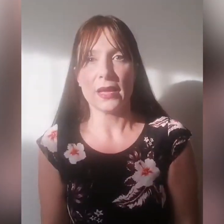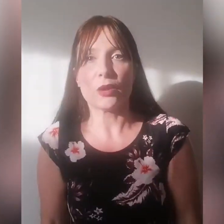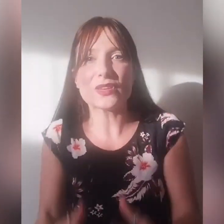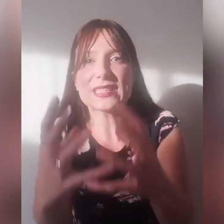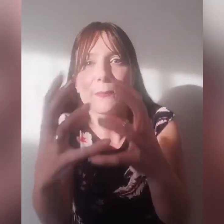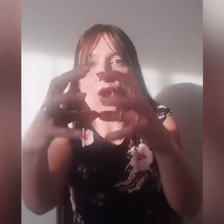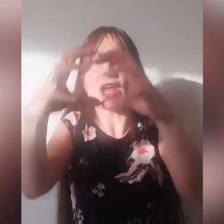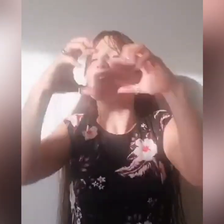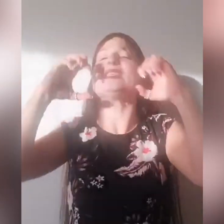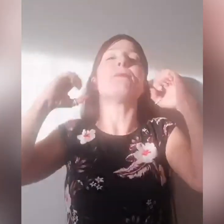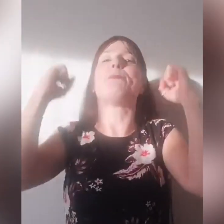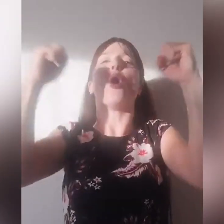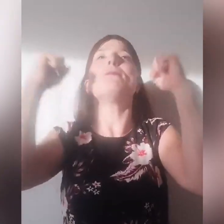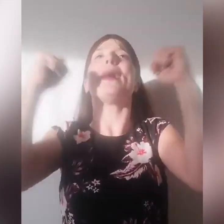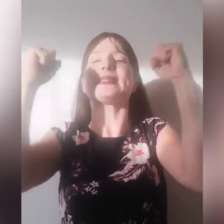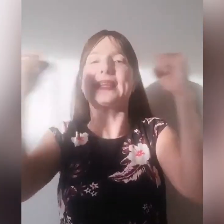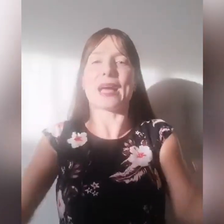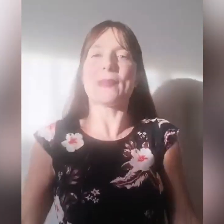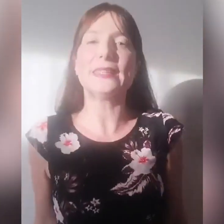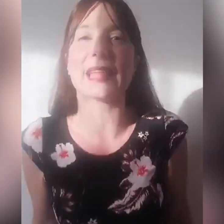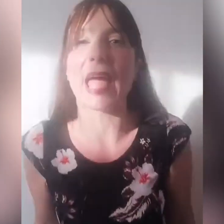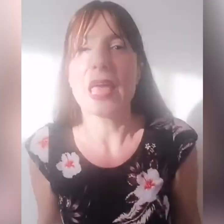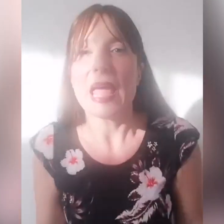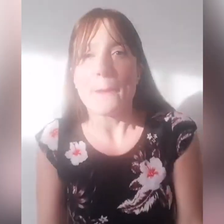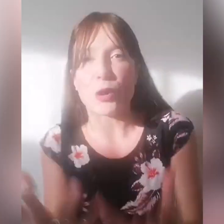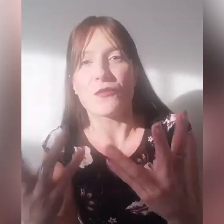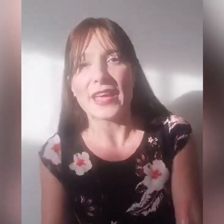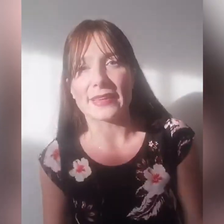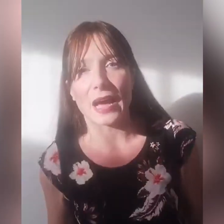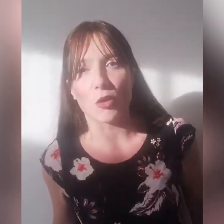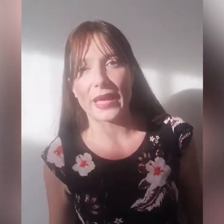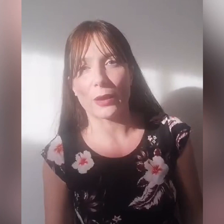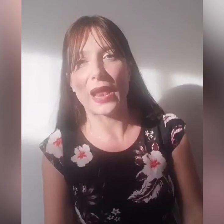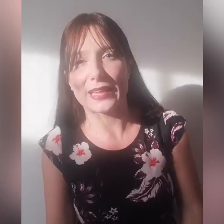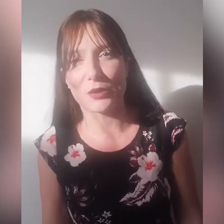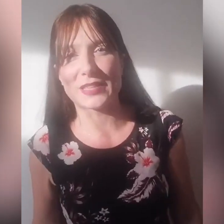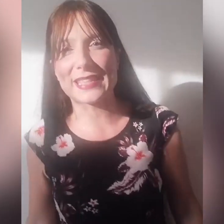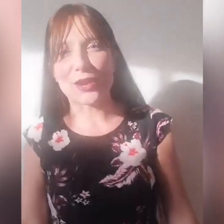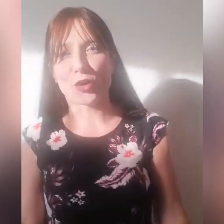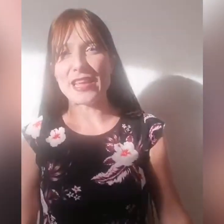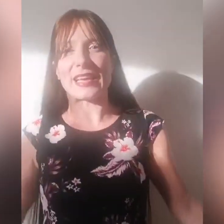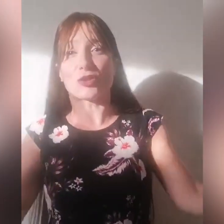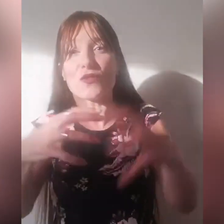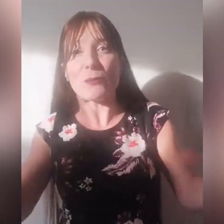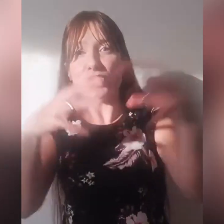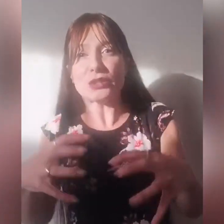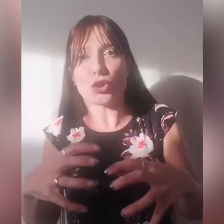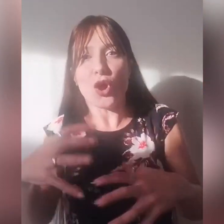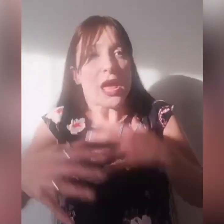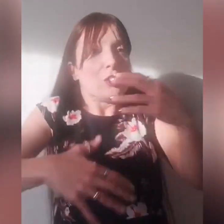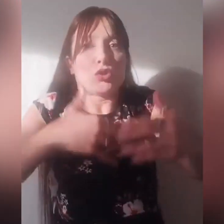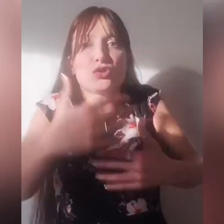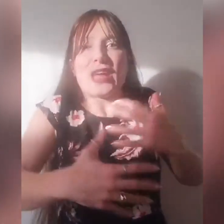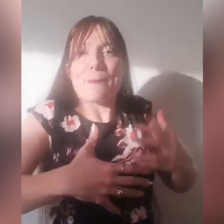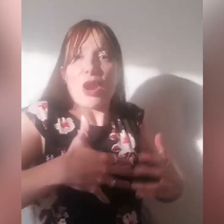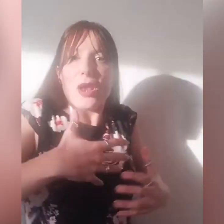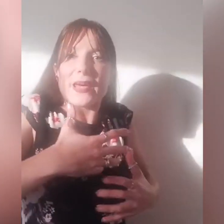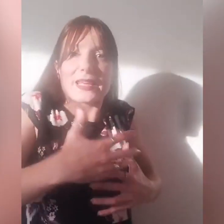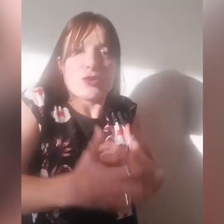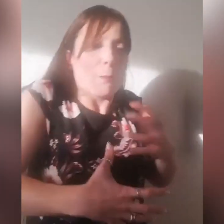in questa parola così bombasticamente profetica come quella di quest'anno, link, troviamo dentro tutte le parole perché Dio